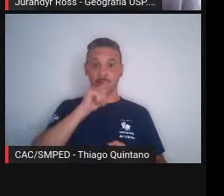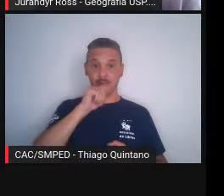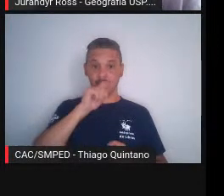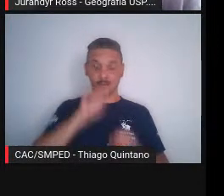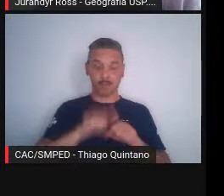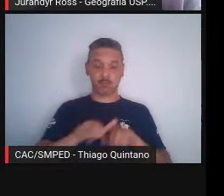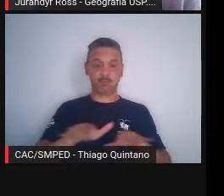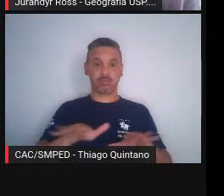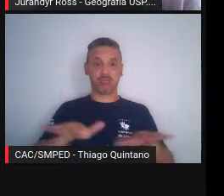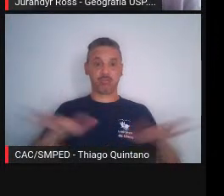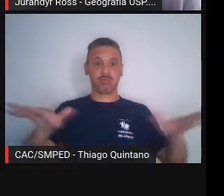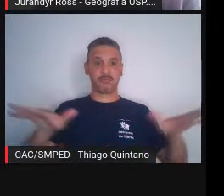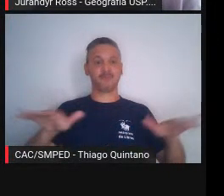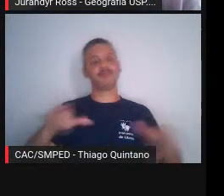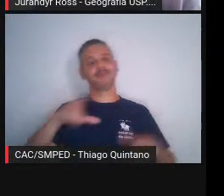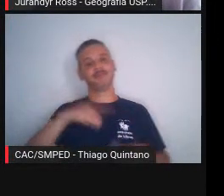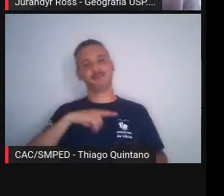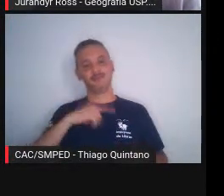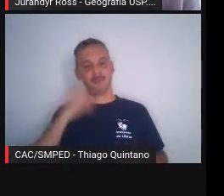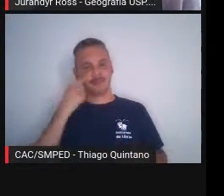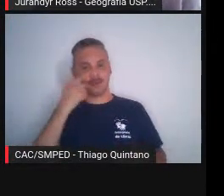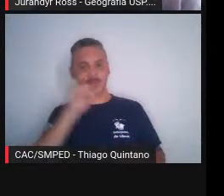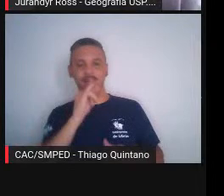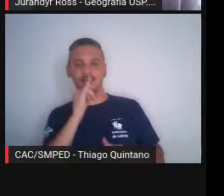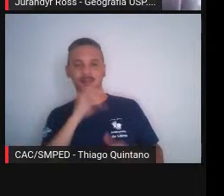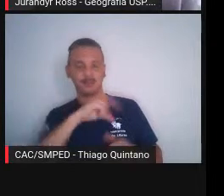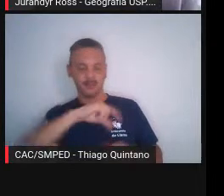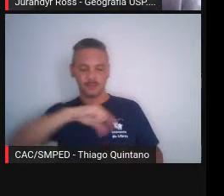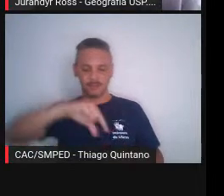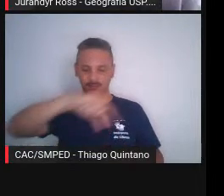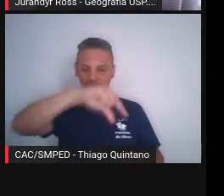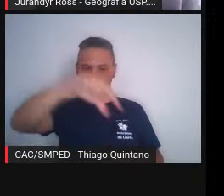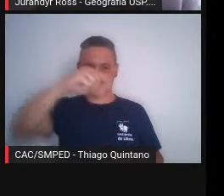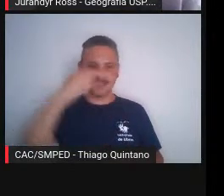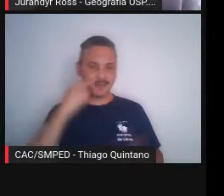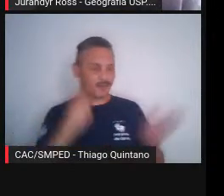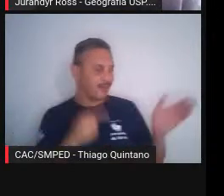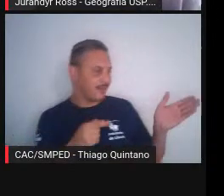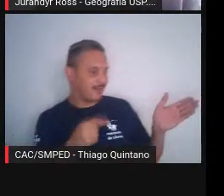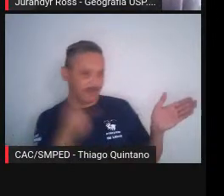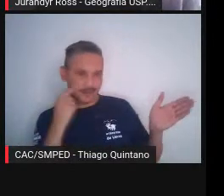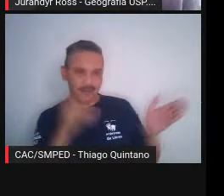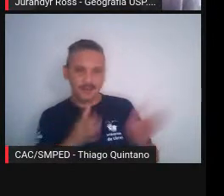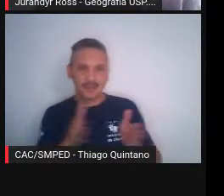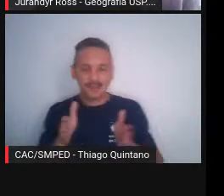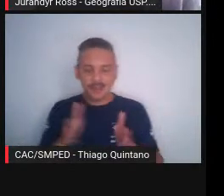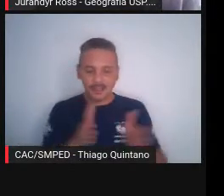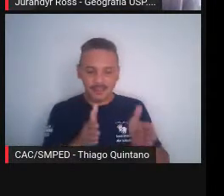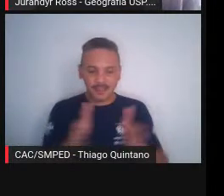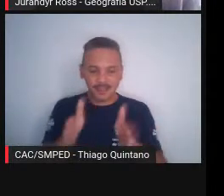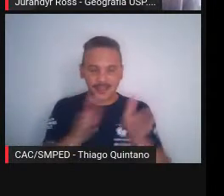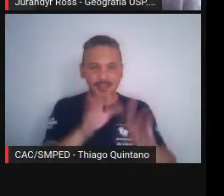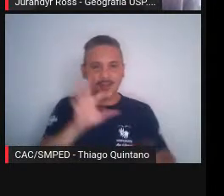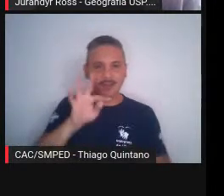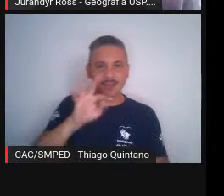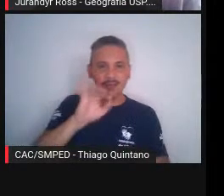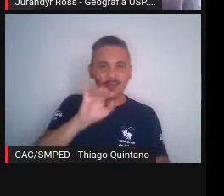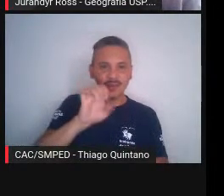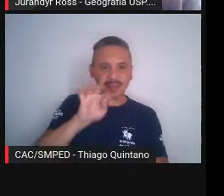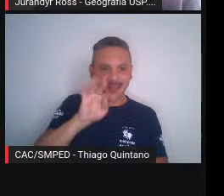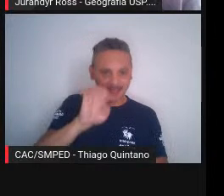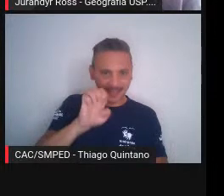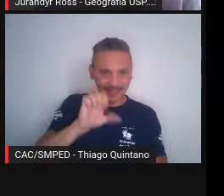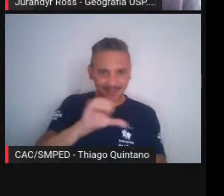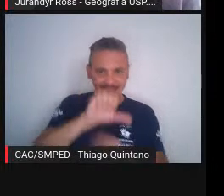outro lugar, não é? Então, aqui mais um exemplo, aqui mostrando já o rio Tietê e o rio Pinheiros retificados,